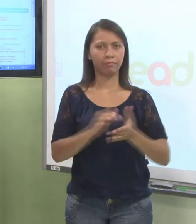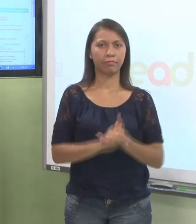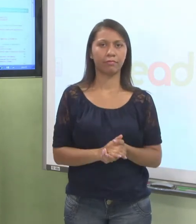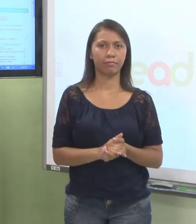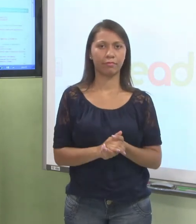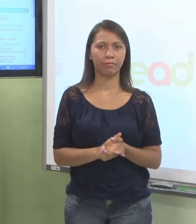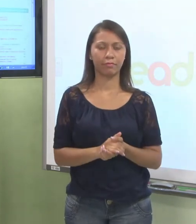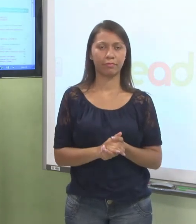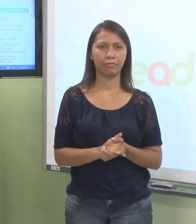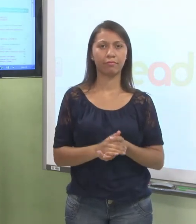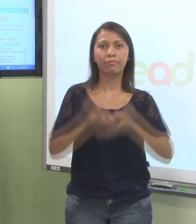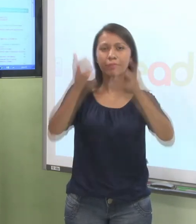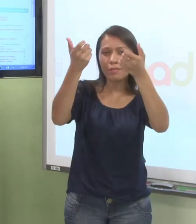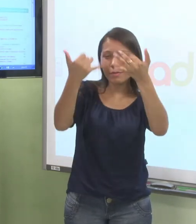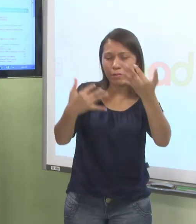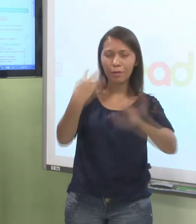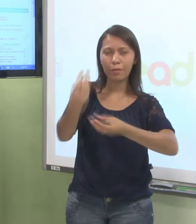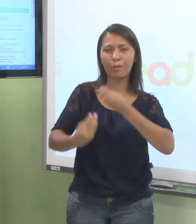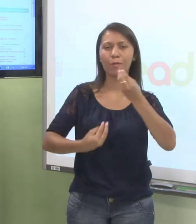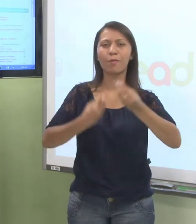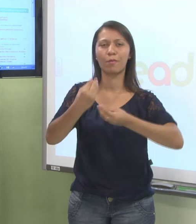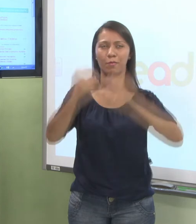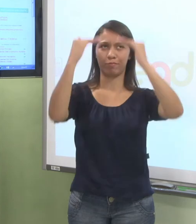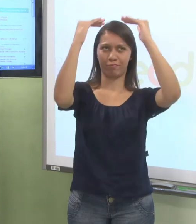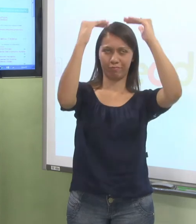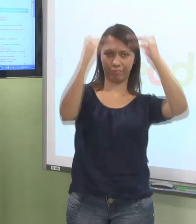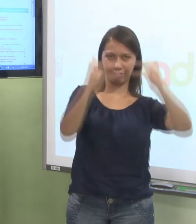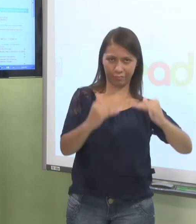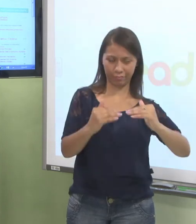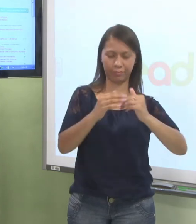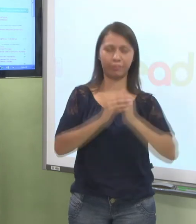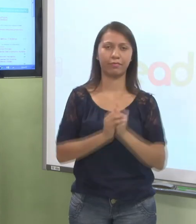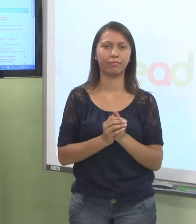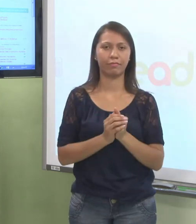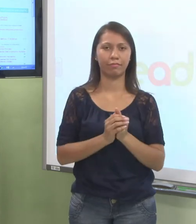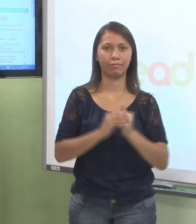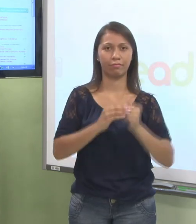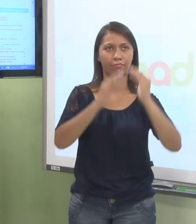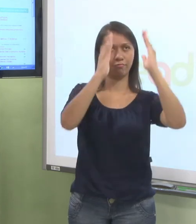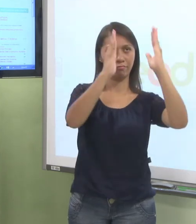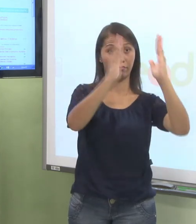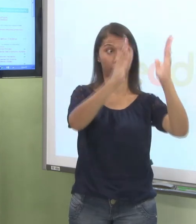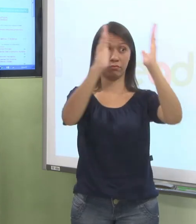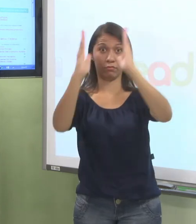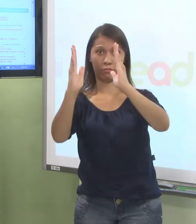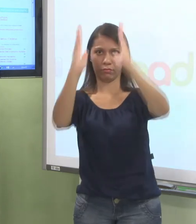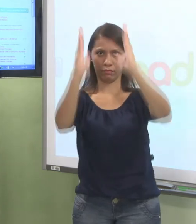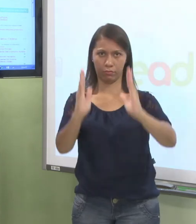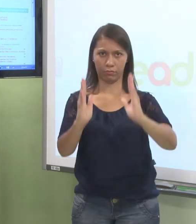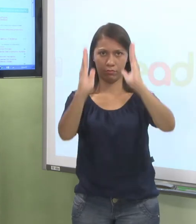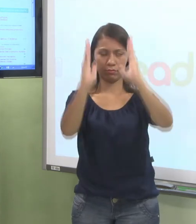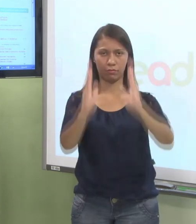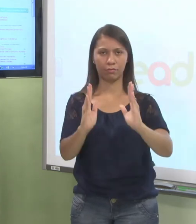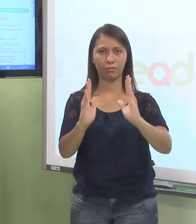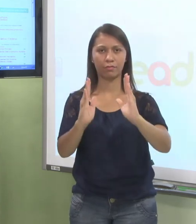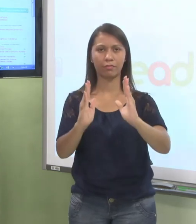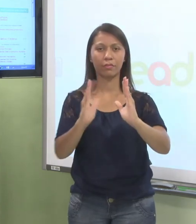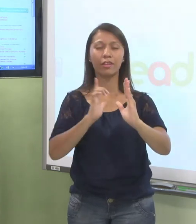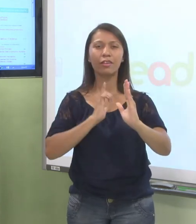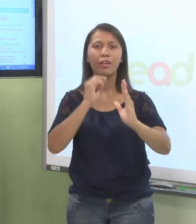Vou explicar como é que funciona esta página inicial. No centro, aqui nesse meio aqui, tem uma visão geral dos cursos. O